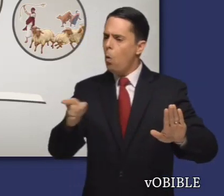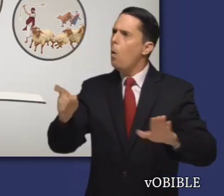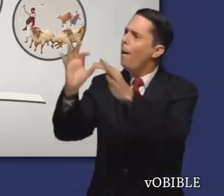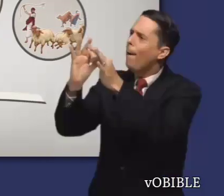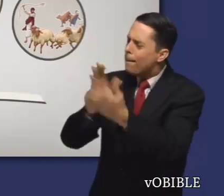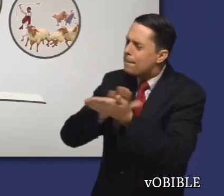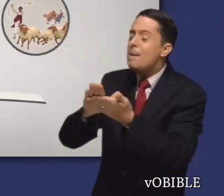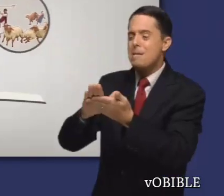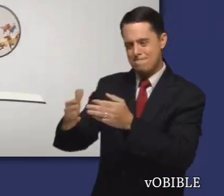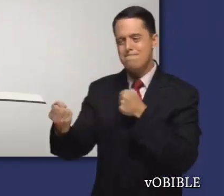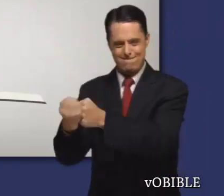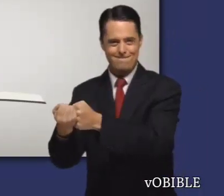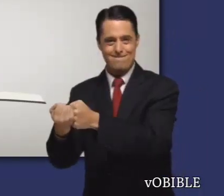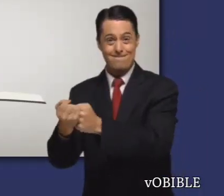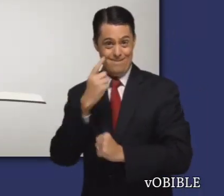adoración verdadera.